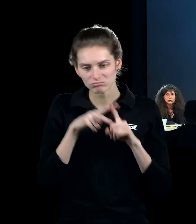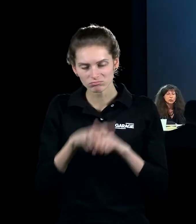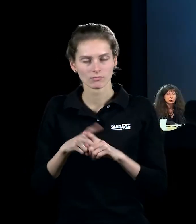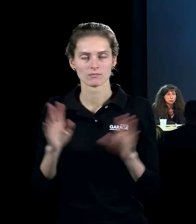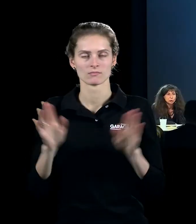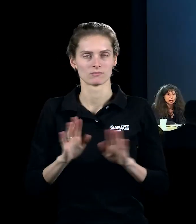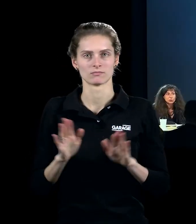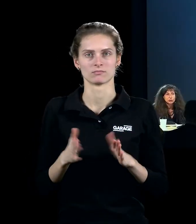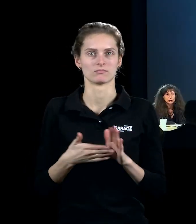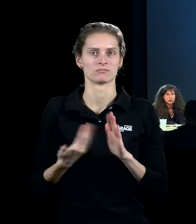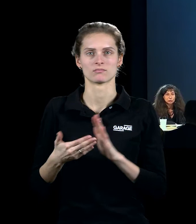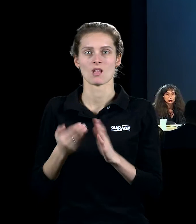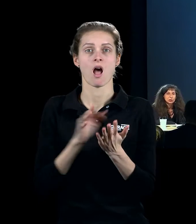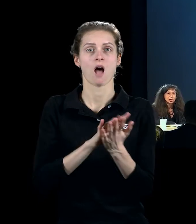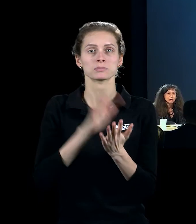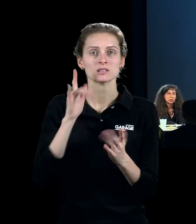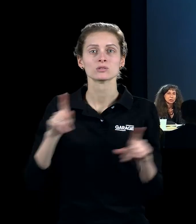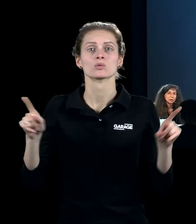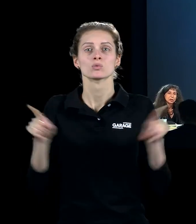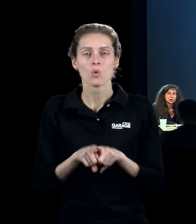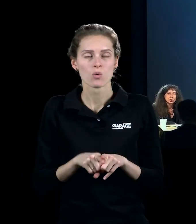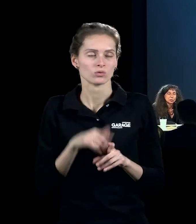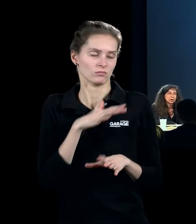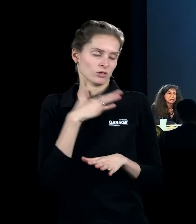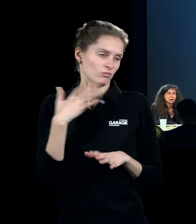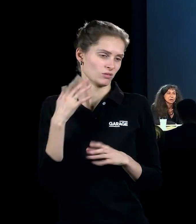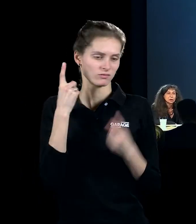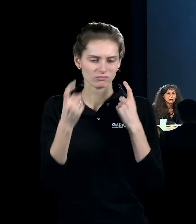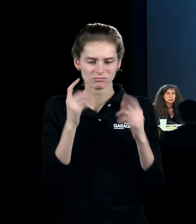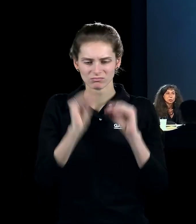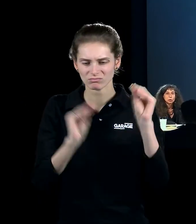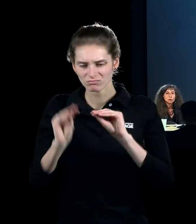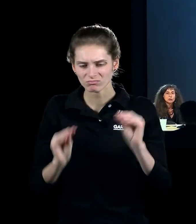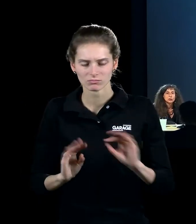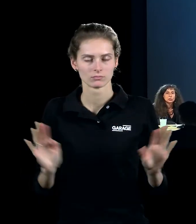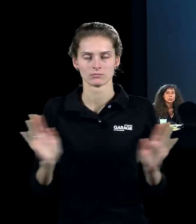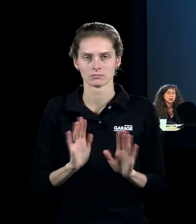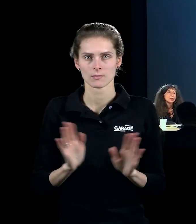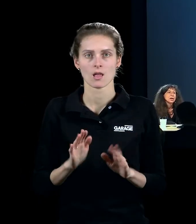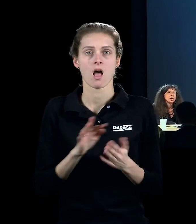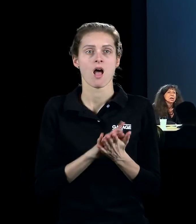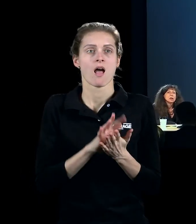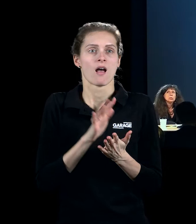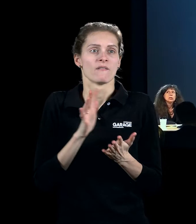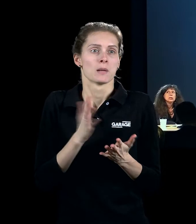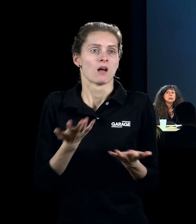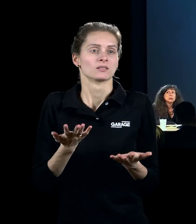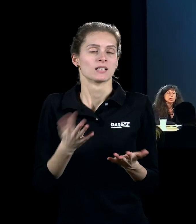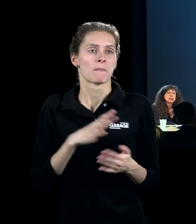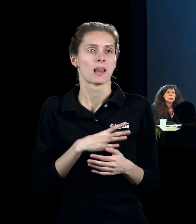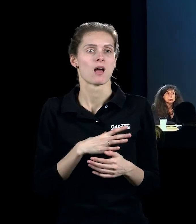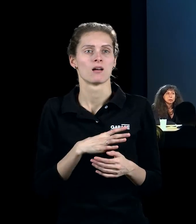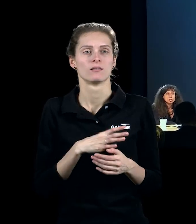того времени, в том числе и абстракция, которая вот та там лирическая абстракция, ташизм, те формы абстракции, которые были